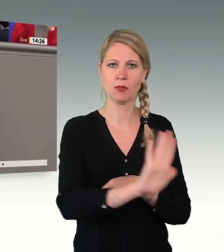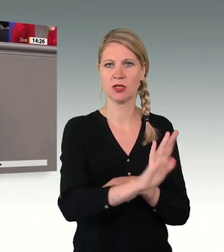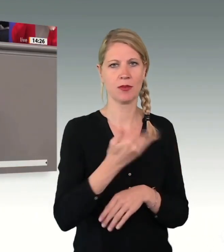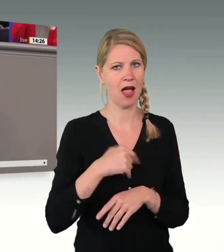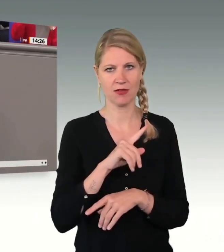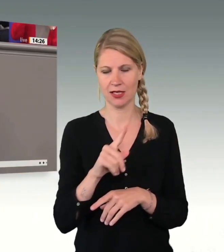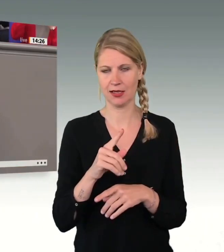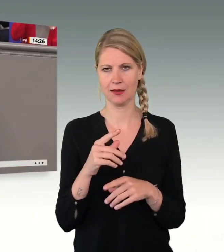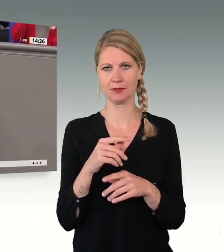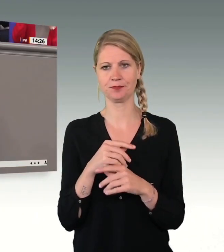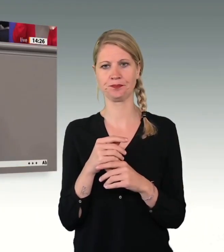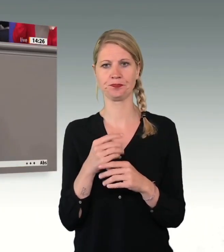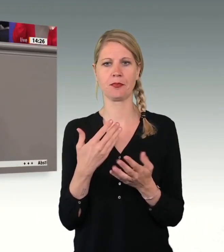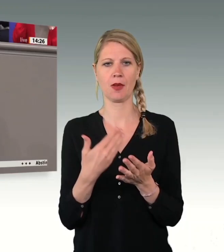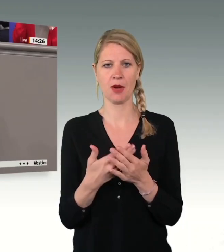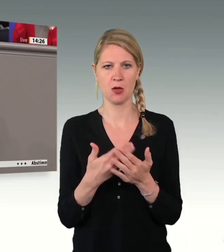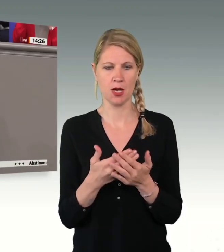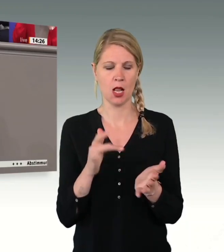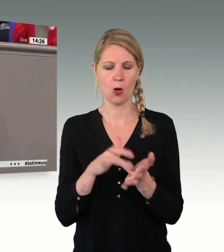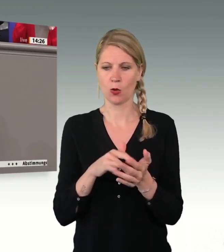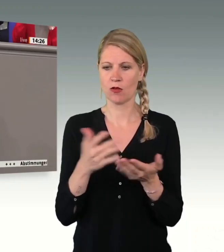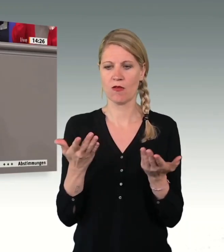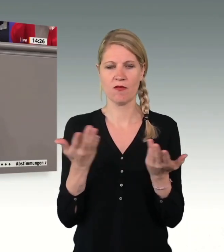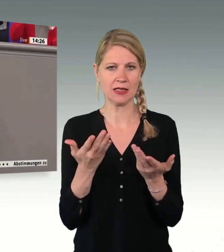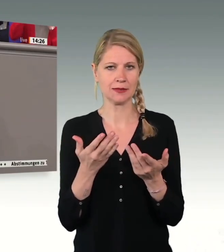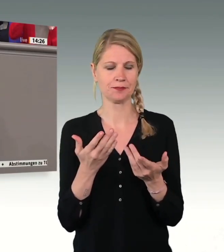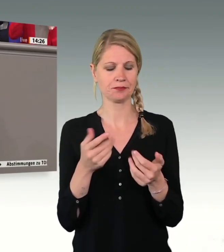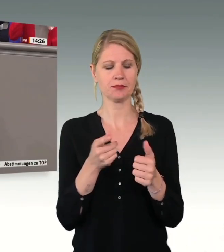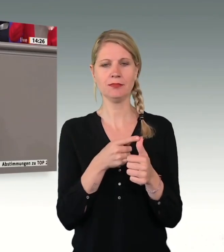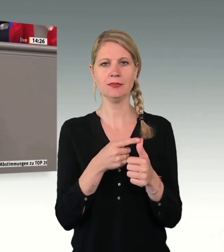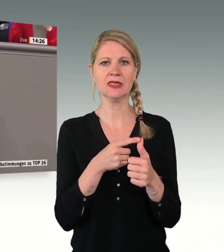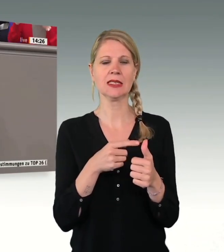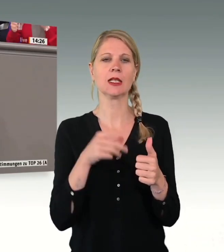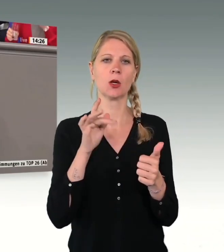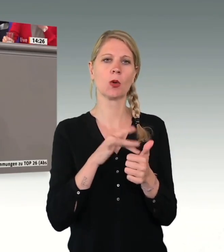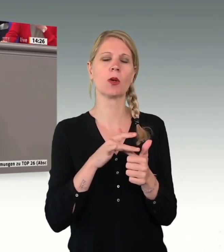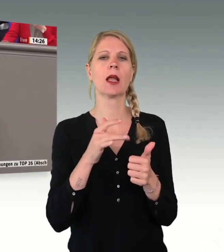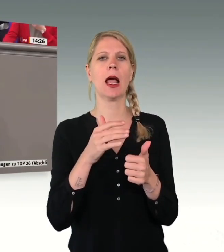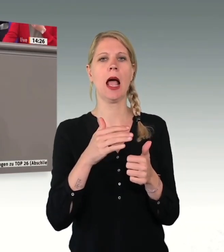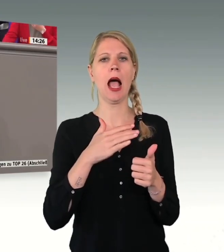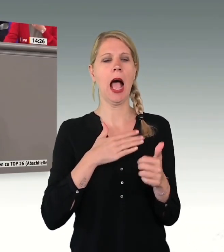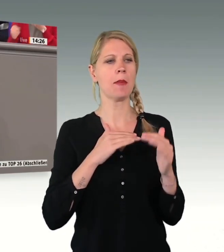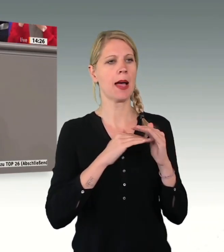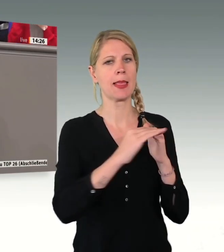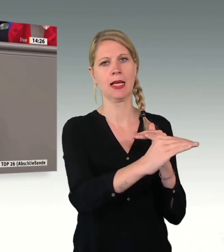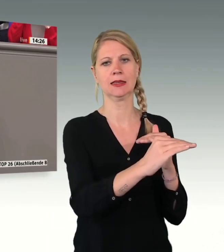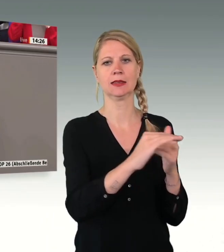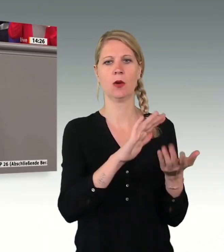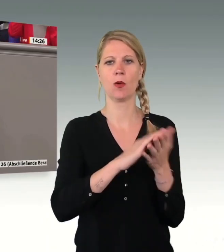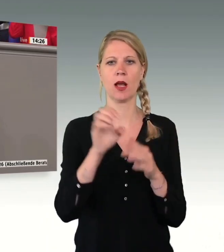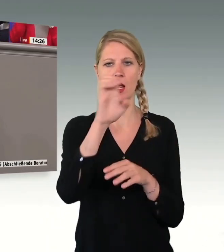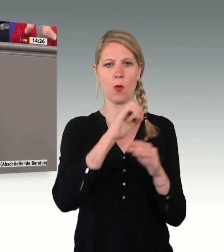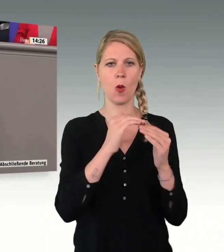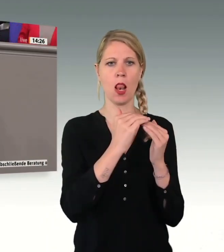Sicherheitslage in dem Heimatland oder auch dem EU-Land, in das die Menschen zuerst eingereist sind,